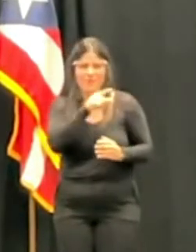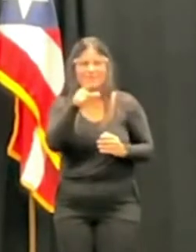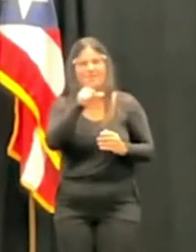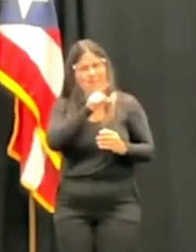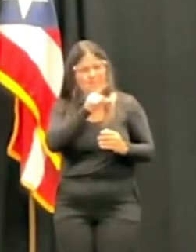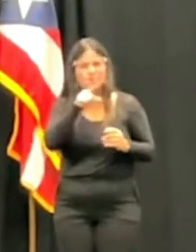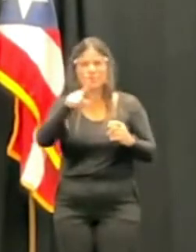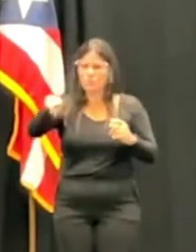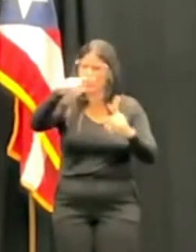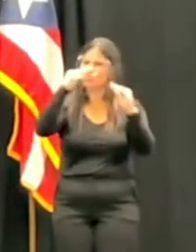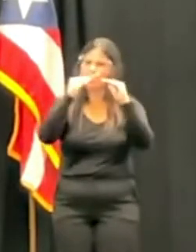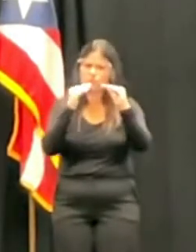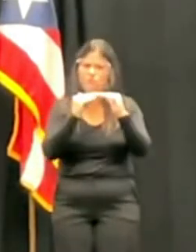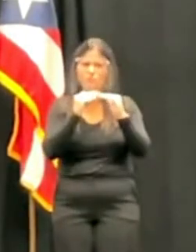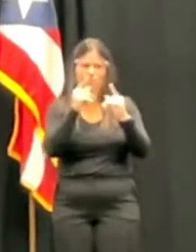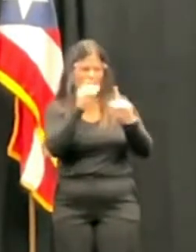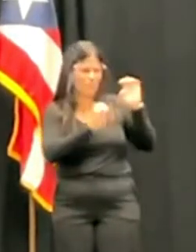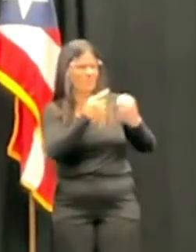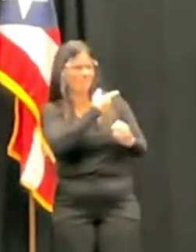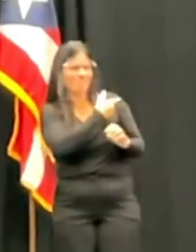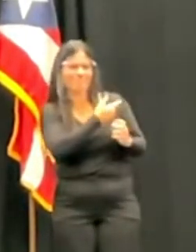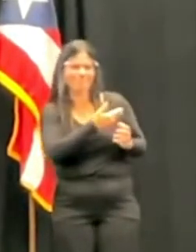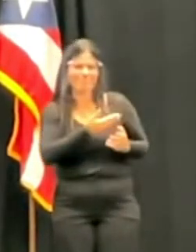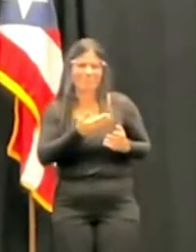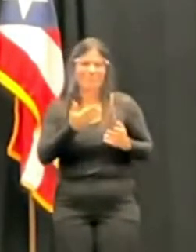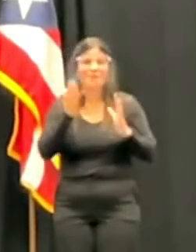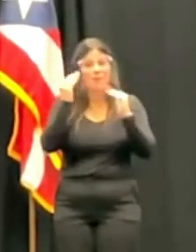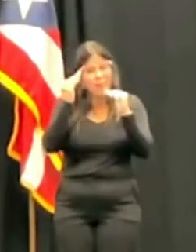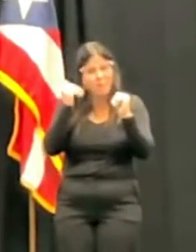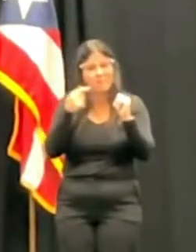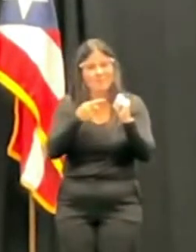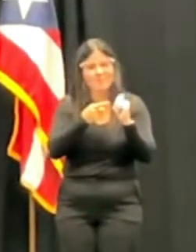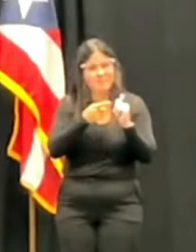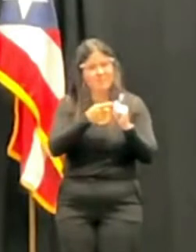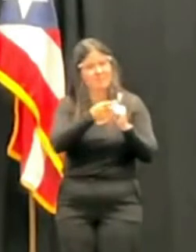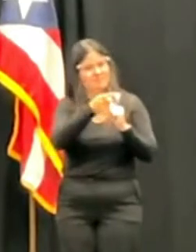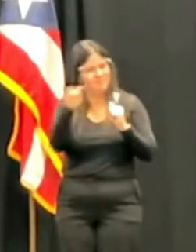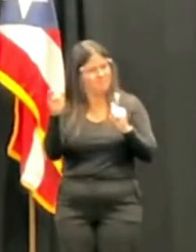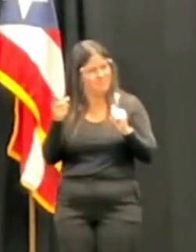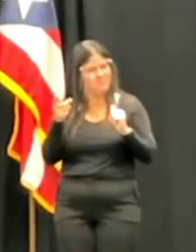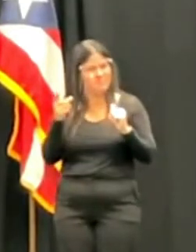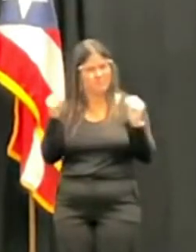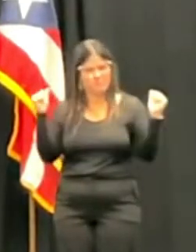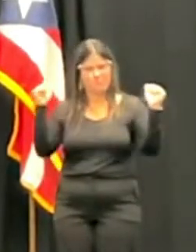Eso sería, ¿verdad?, las expectativas que tendría con relación a ese proceso de la Asamblea Legislativa.